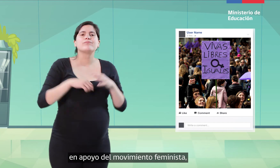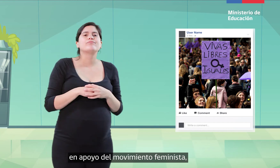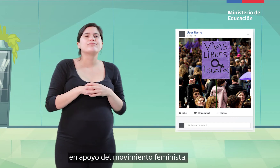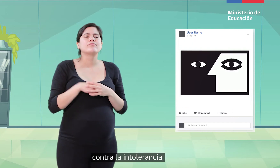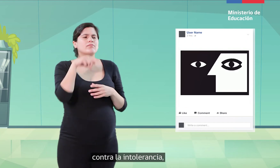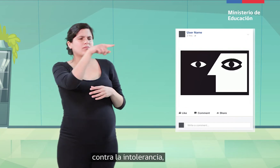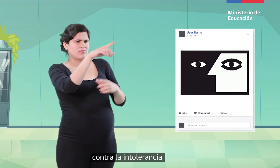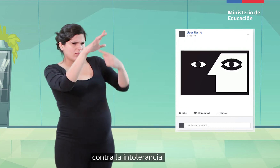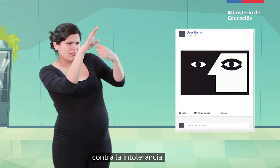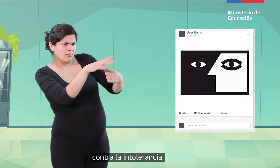contra la intolerancia,